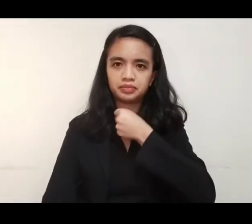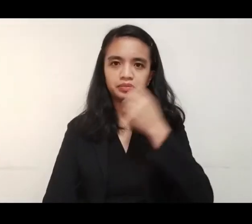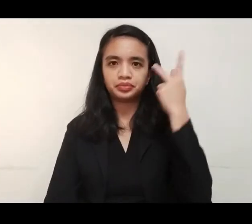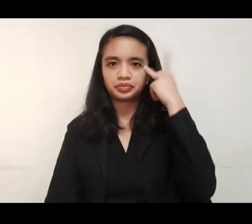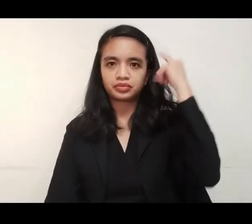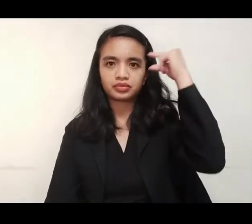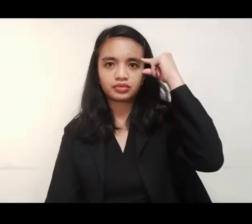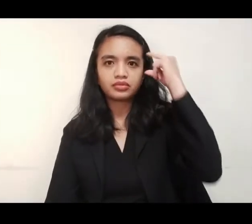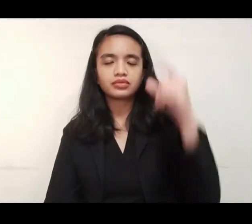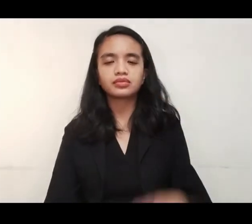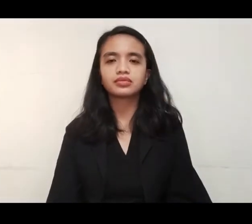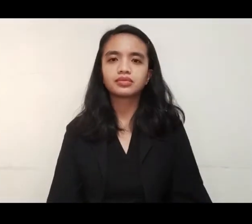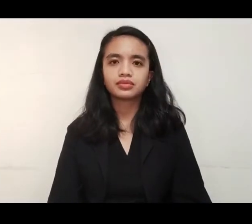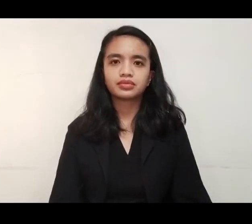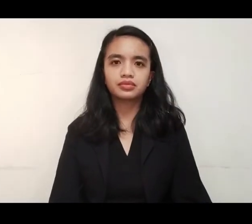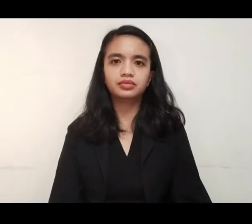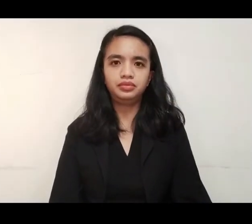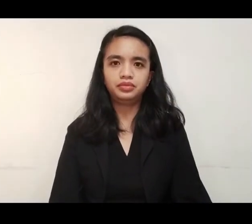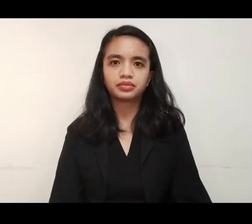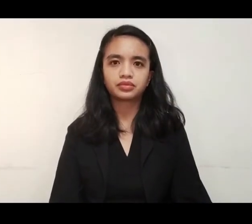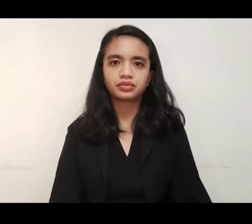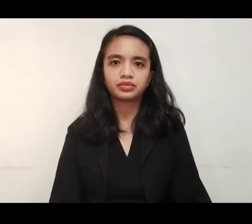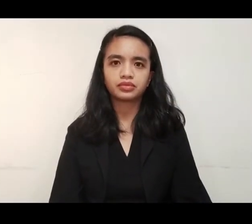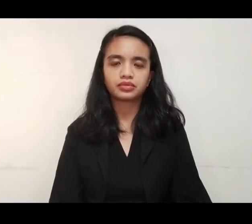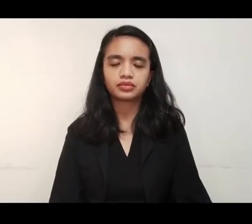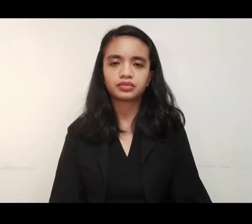-19. Tunghayan sa report ni King Guevara.